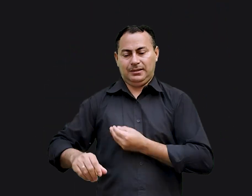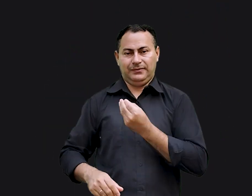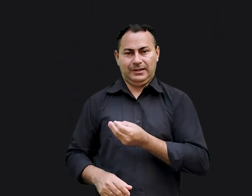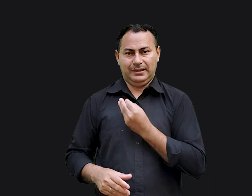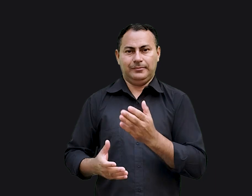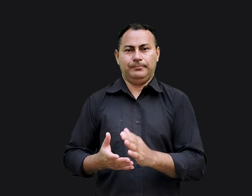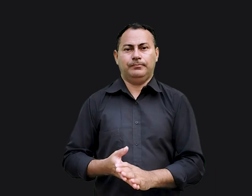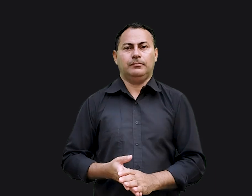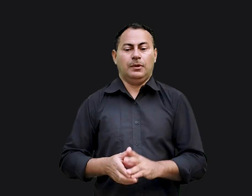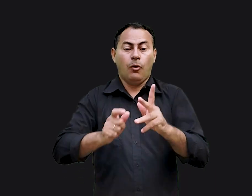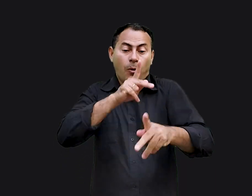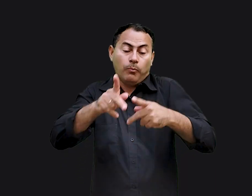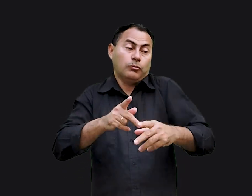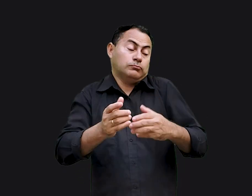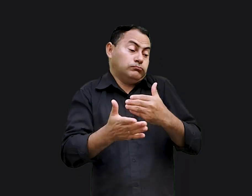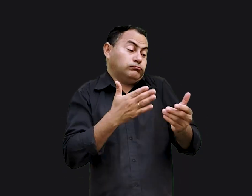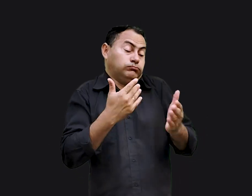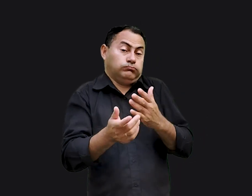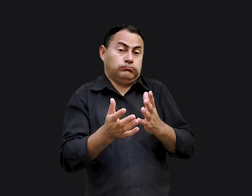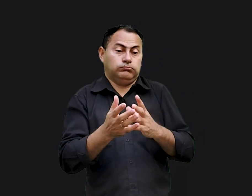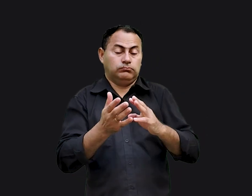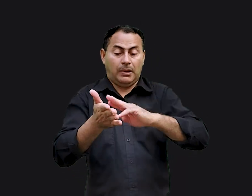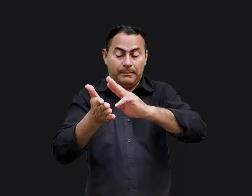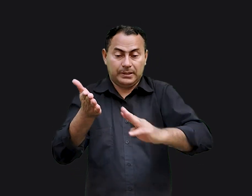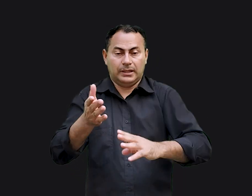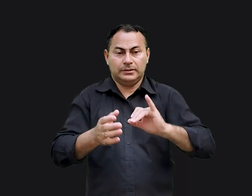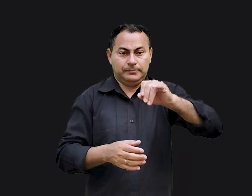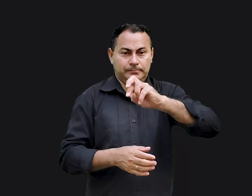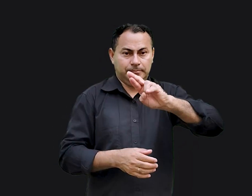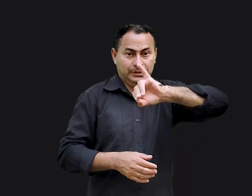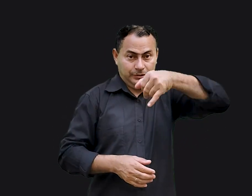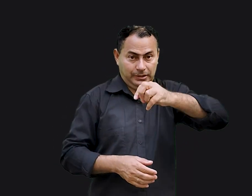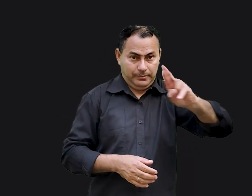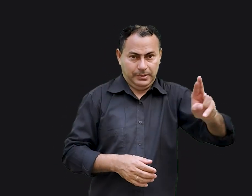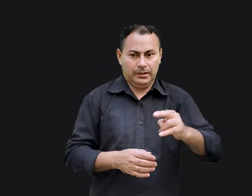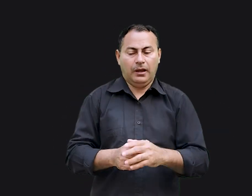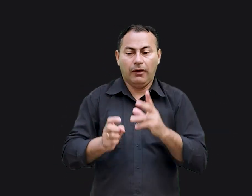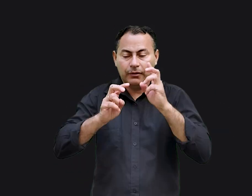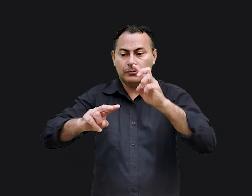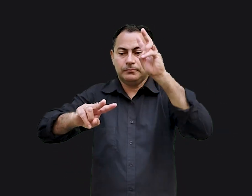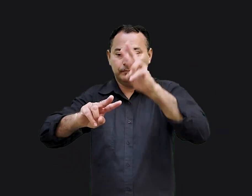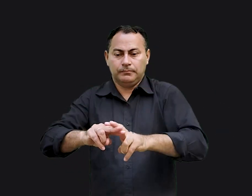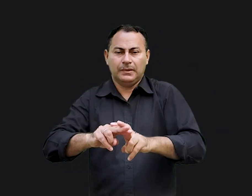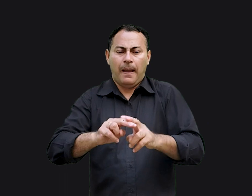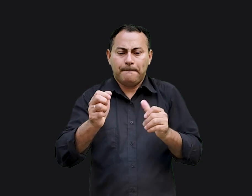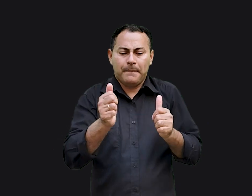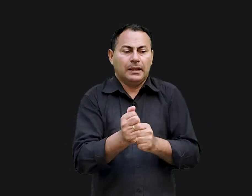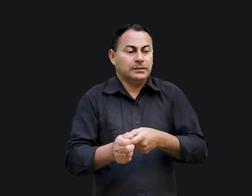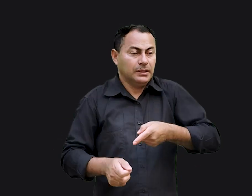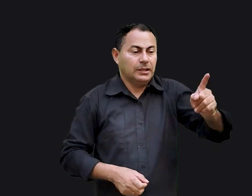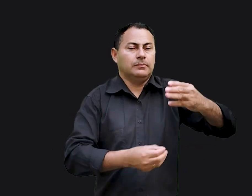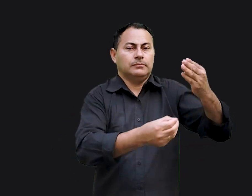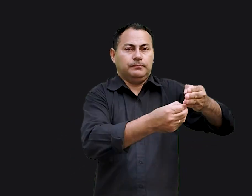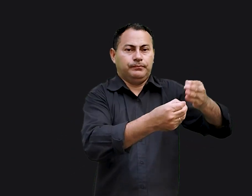sua terra. Como o povo não ouviu sua pregação ele sabia que teria que pregar que o cativeiro estava se aproximando.